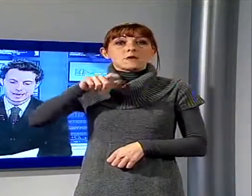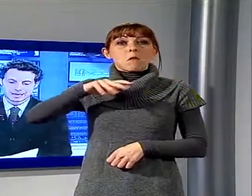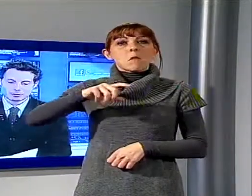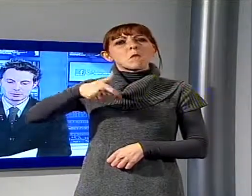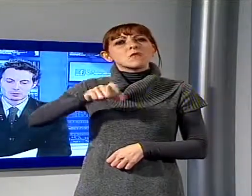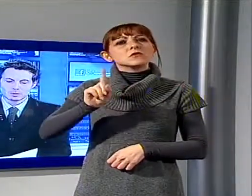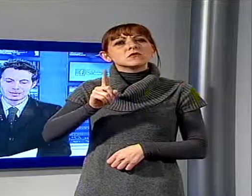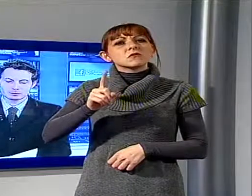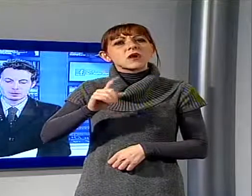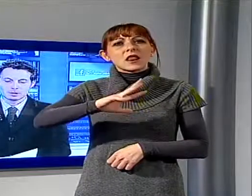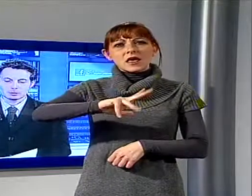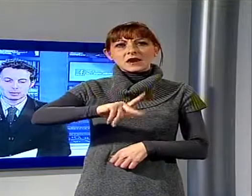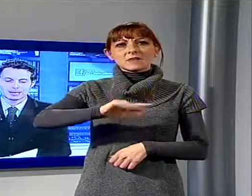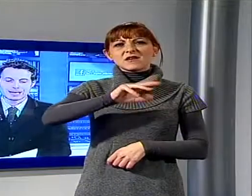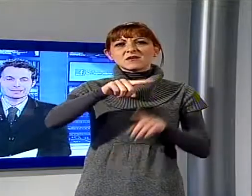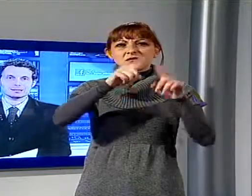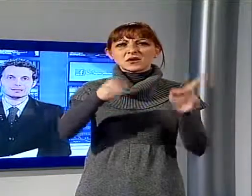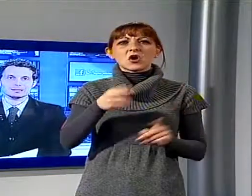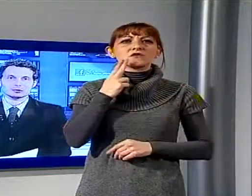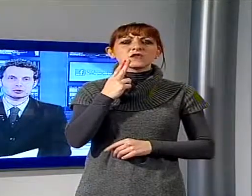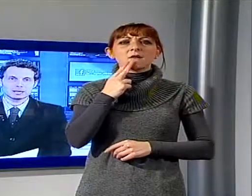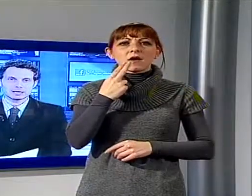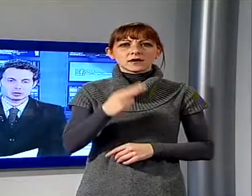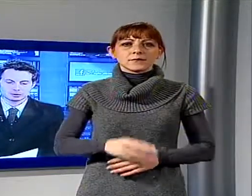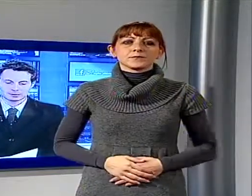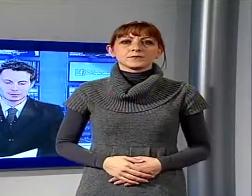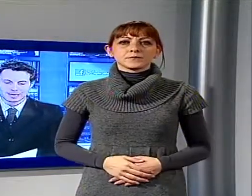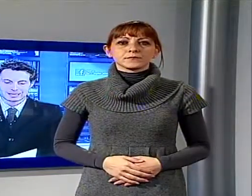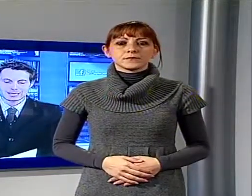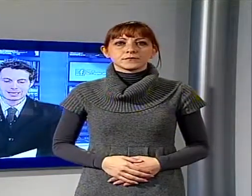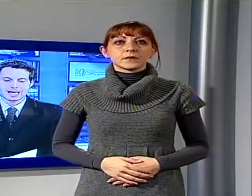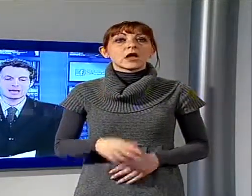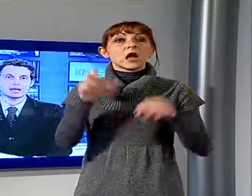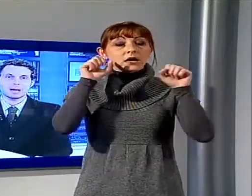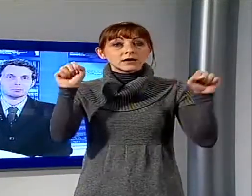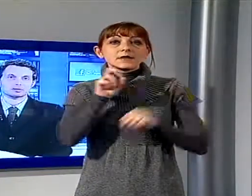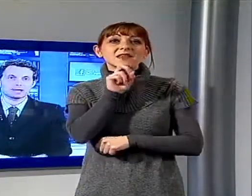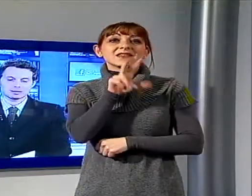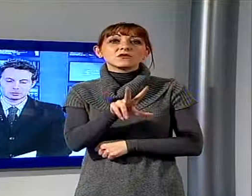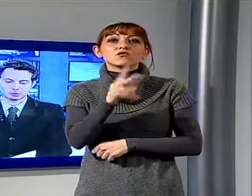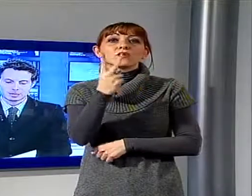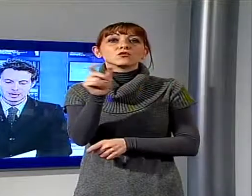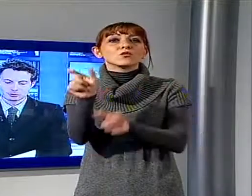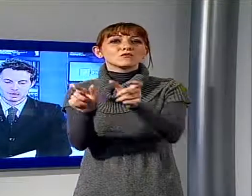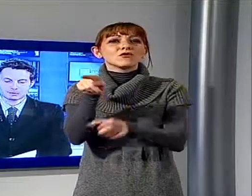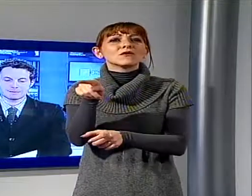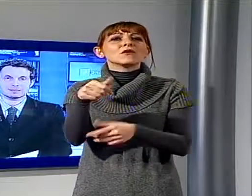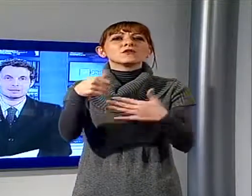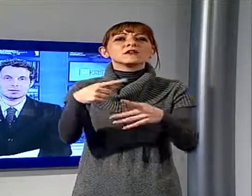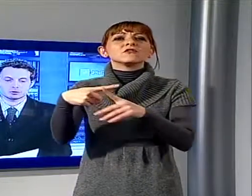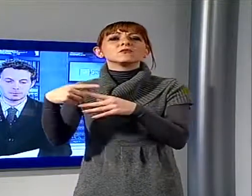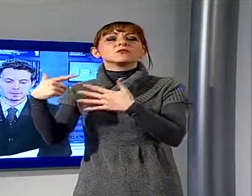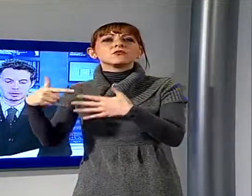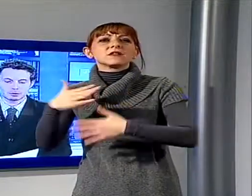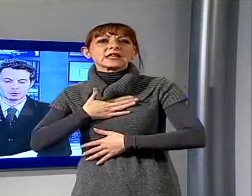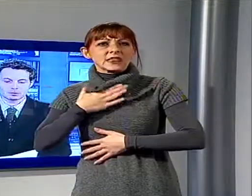carabinieri hanno individuato due ragazzi di 16 e 17 anni che ieri, approfittando della gente arrivata a